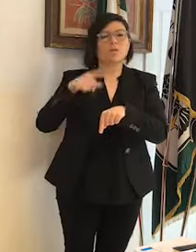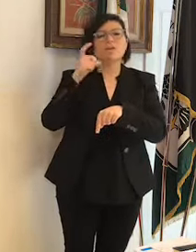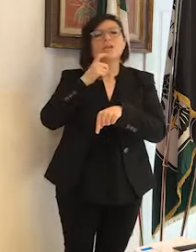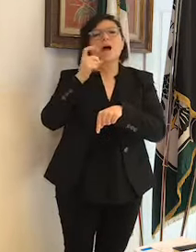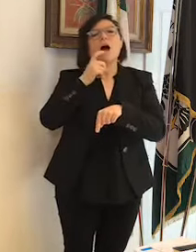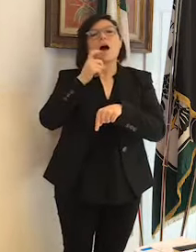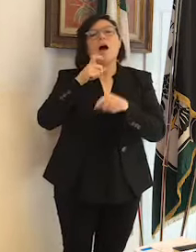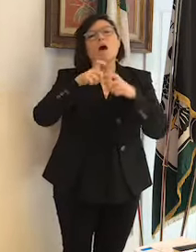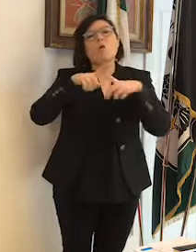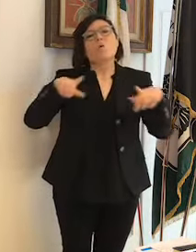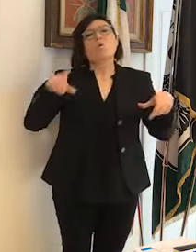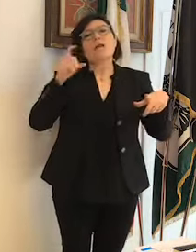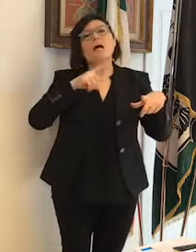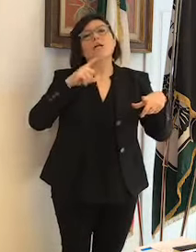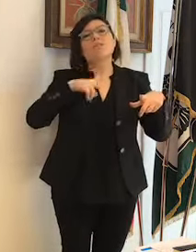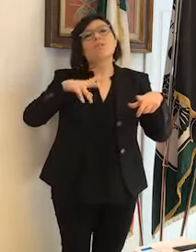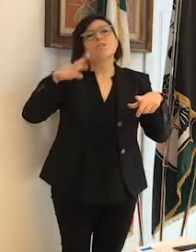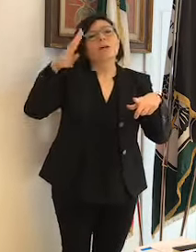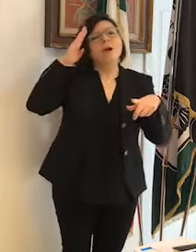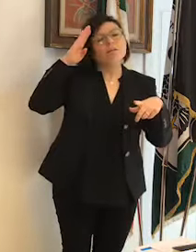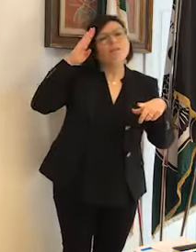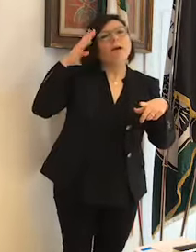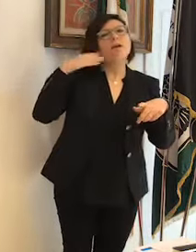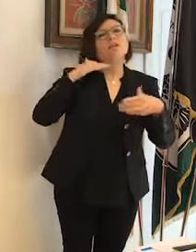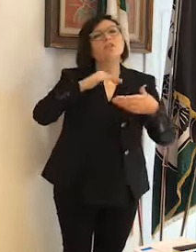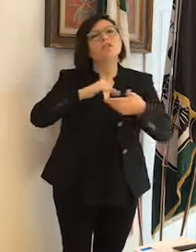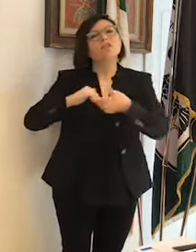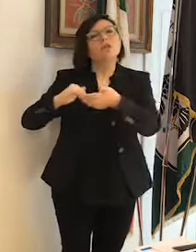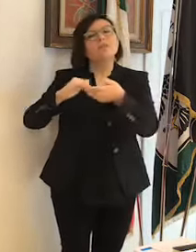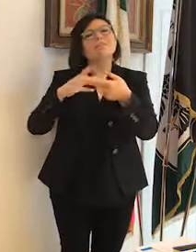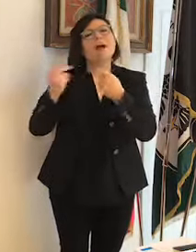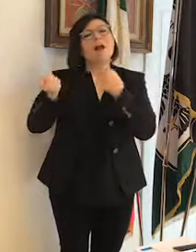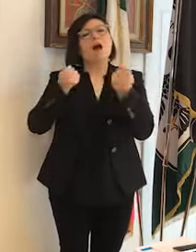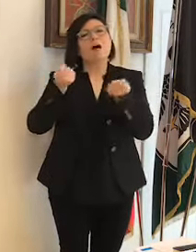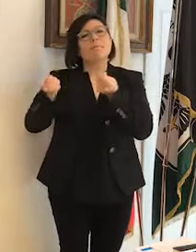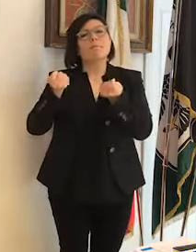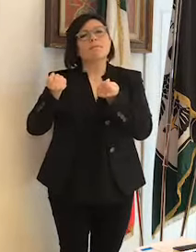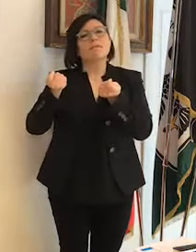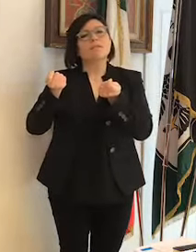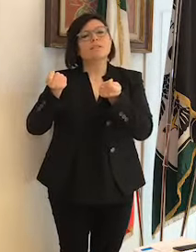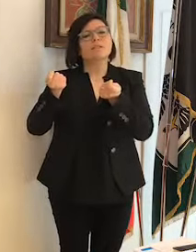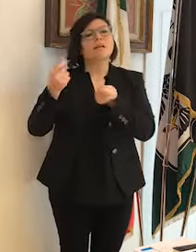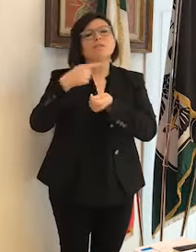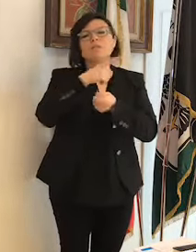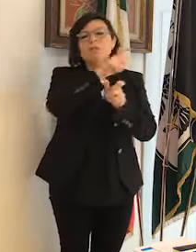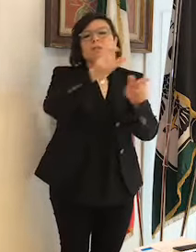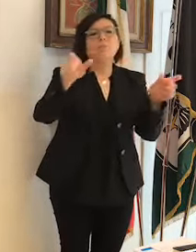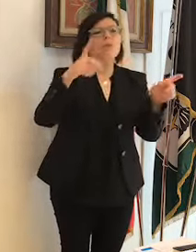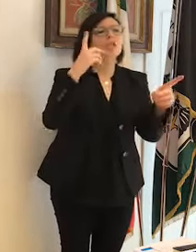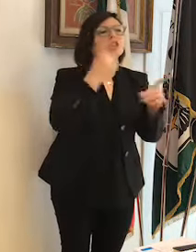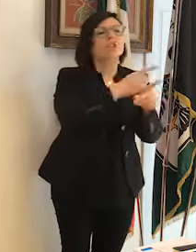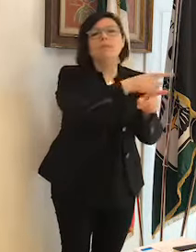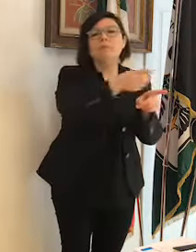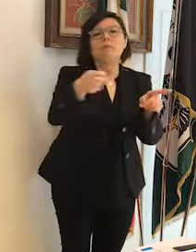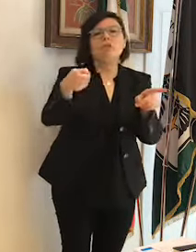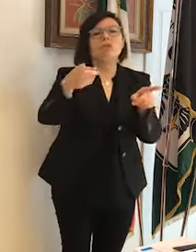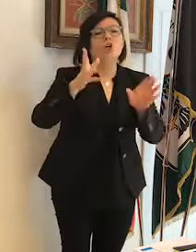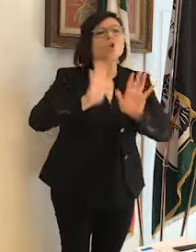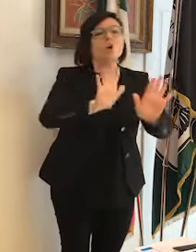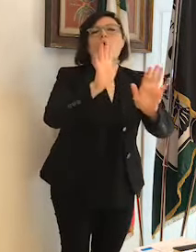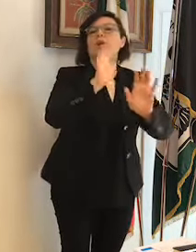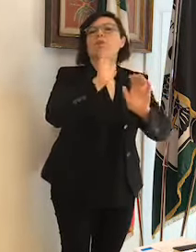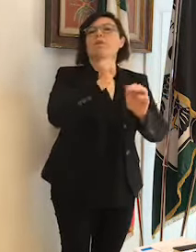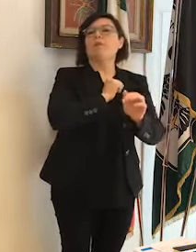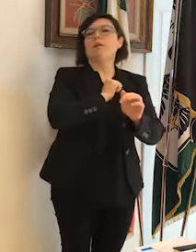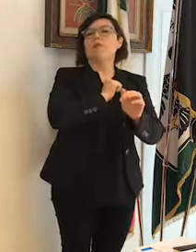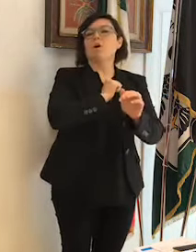solidale, città attenta e questa è un'amministrazione che non lascerà nessun bisognoso in